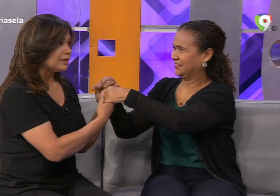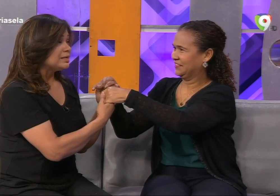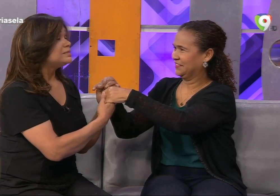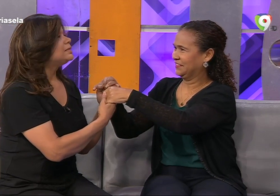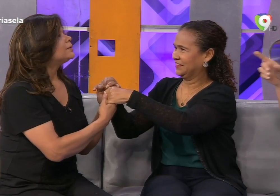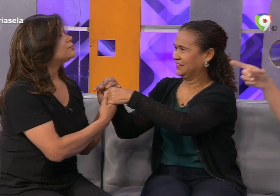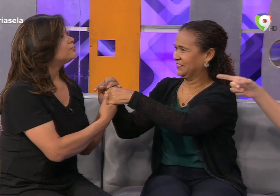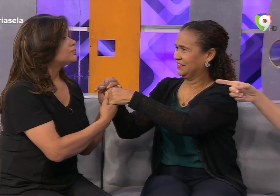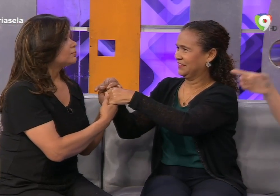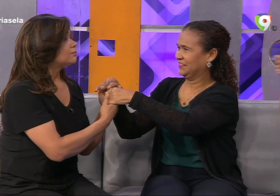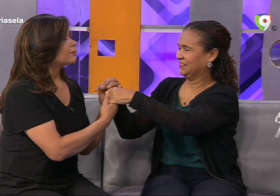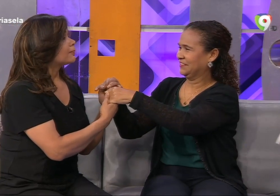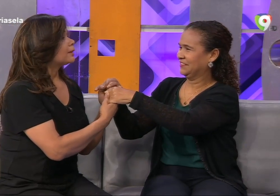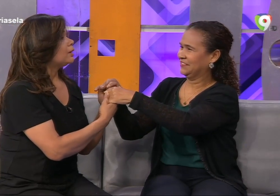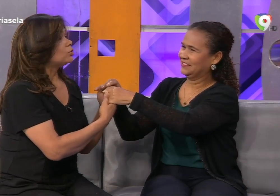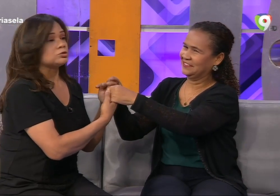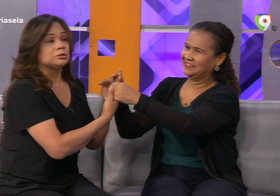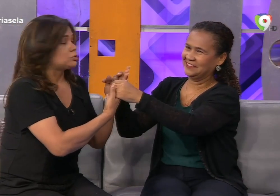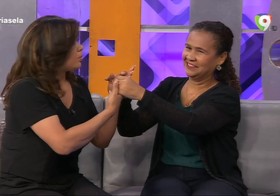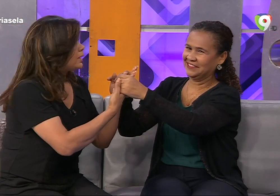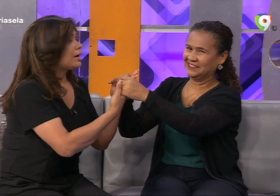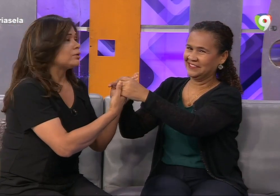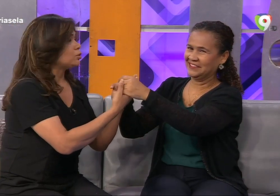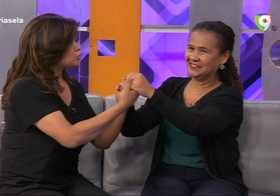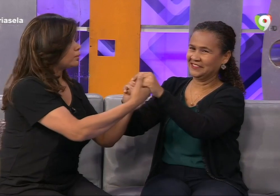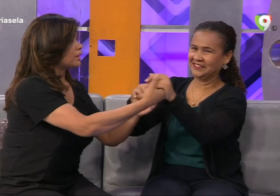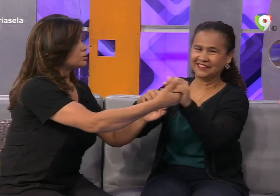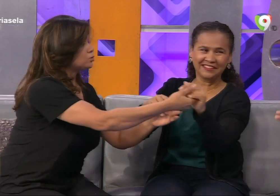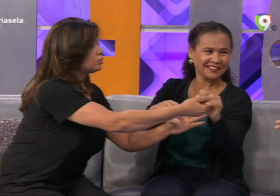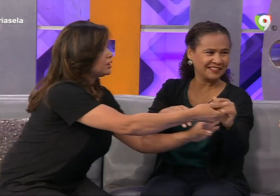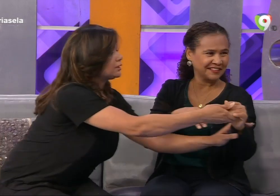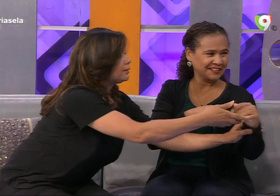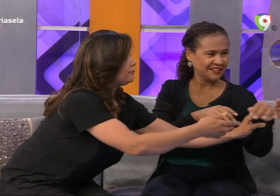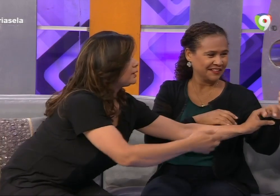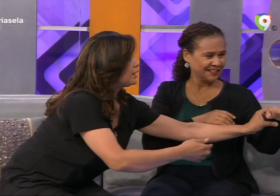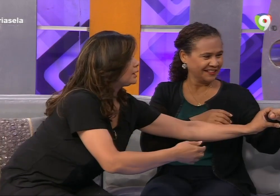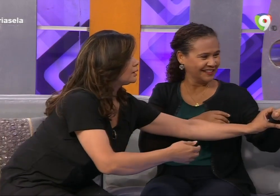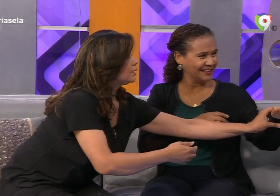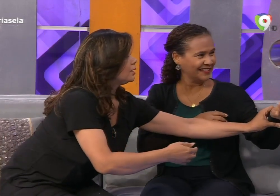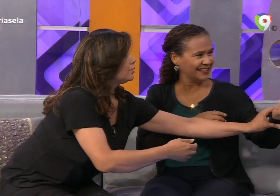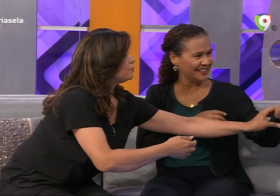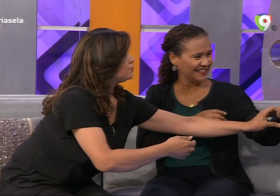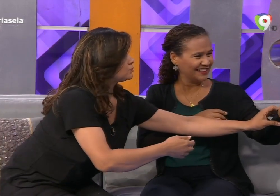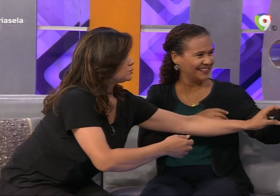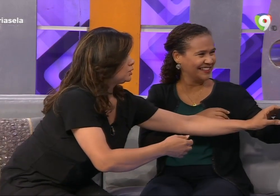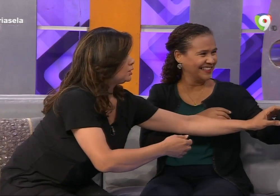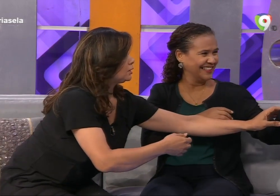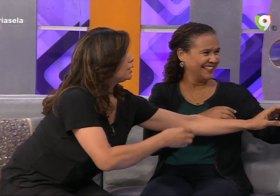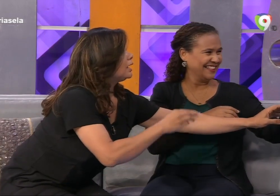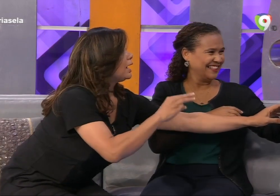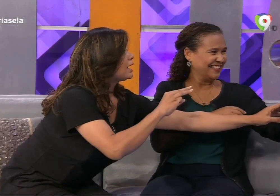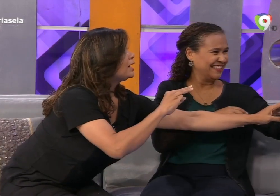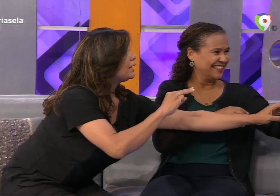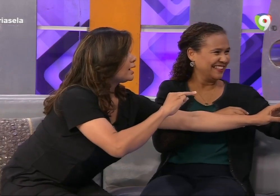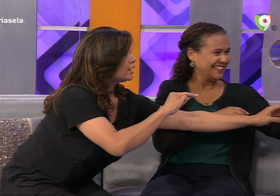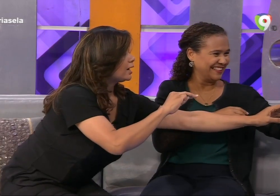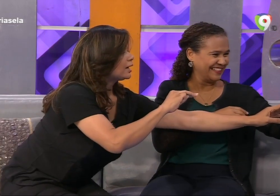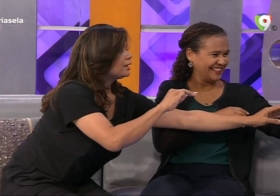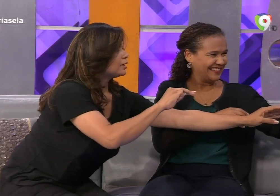sobre la tuya o sobre la de su esposo sobre la sobre la suya la persona que se vaya a comunicar conmigo pero si yo no entiendo hágale